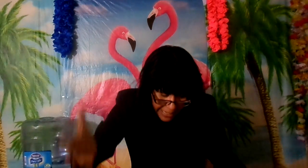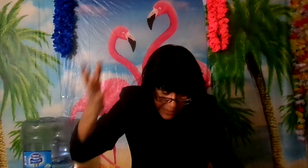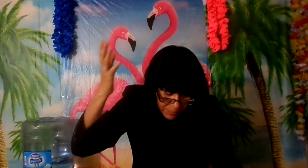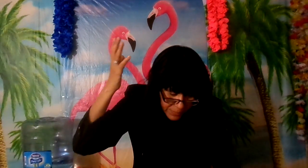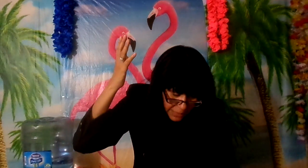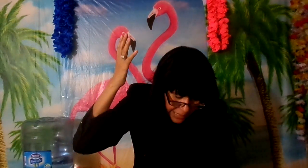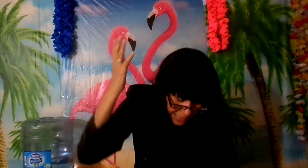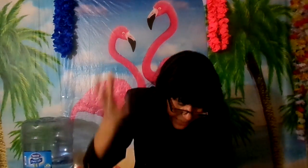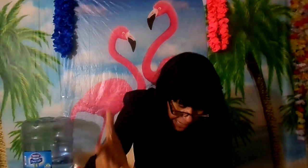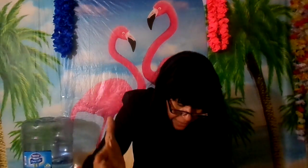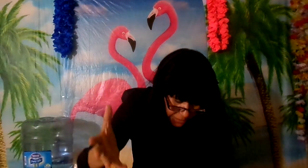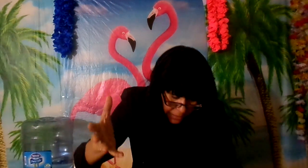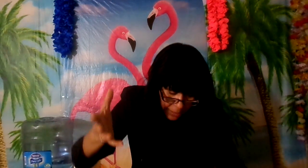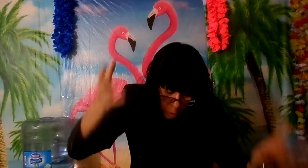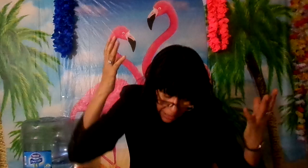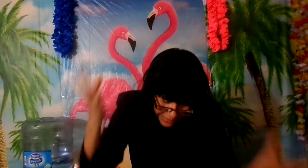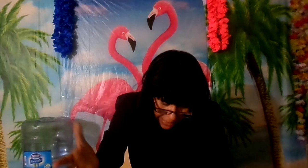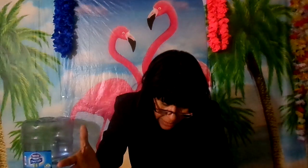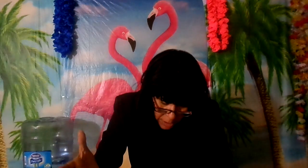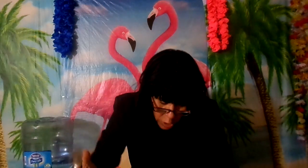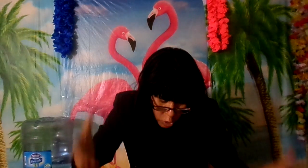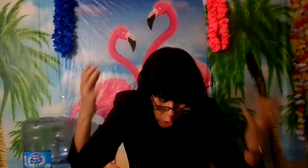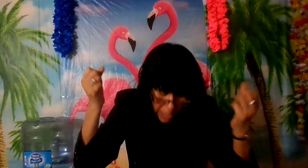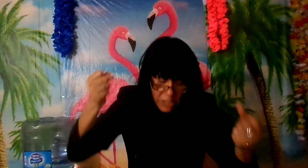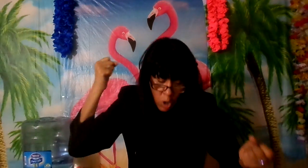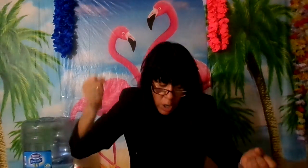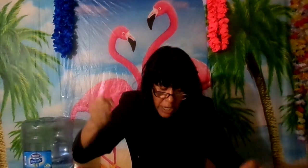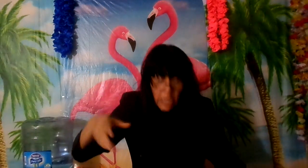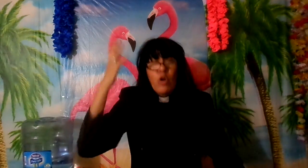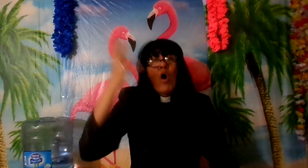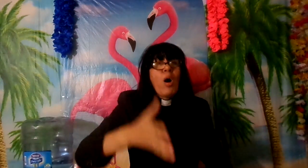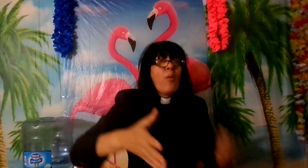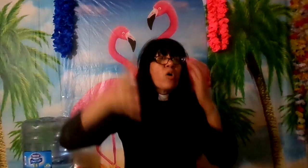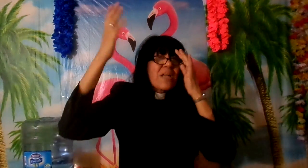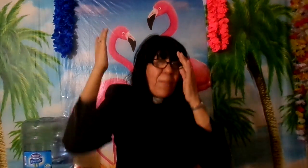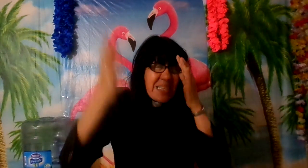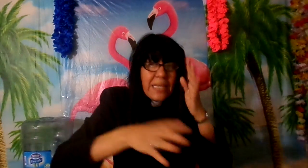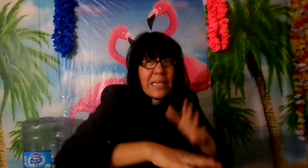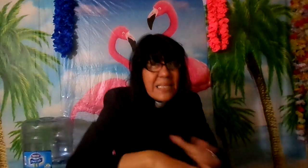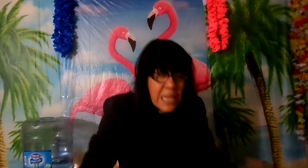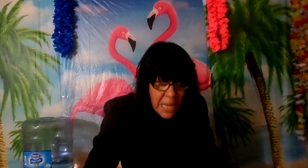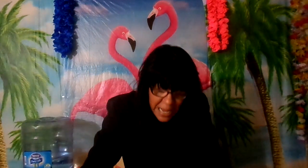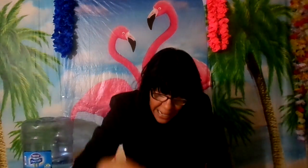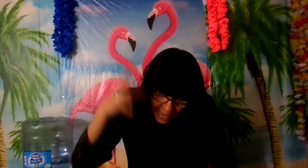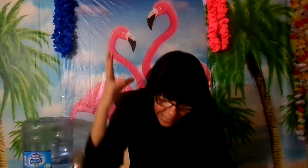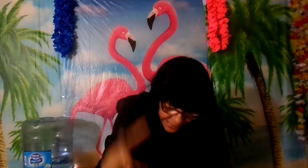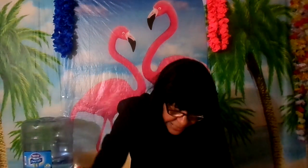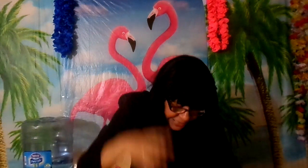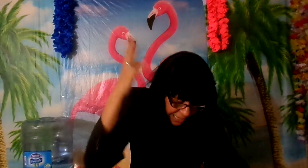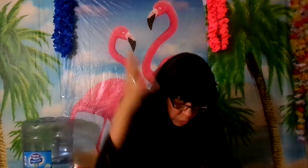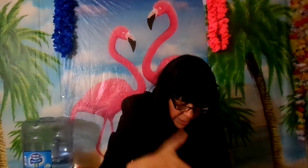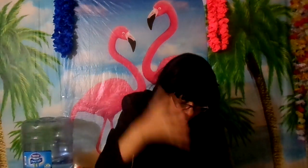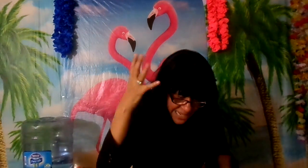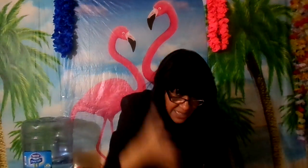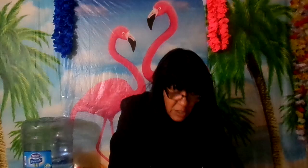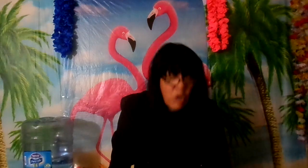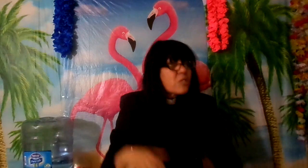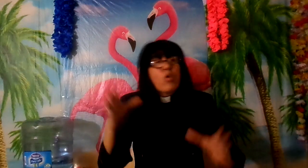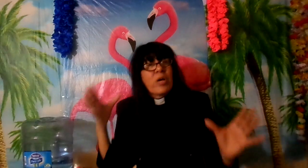los cantares son razón y los rapaces quiere decir que la gente estando en la casa de Dios eso es lo que